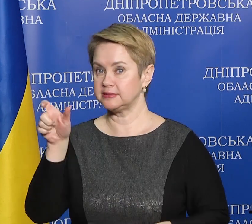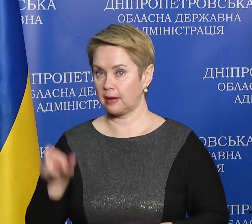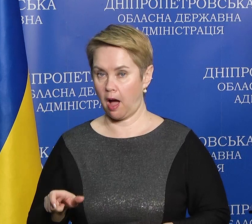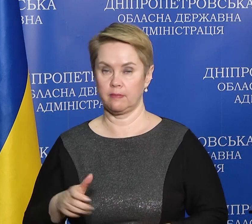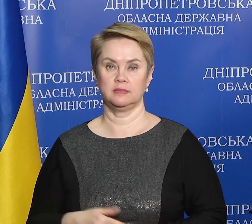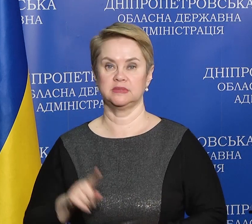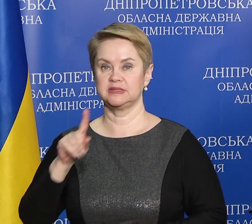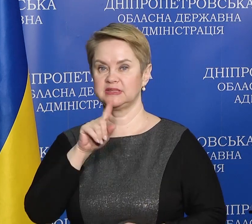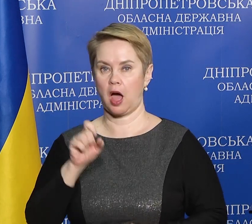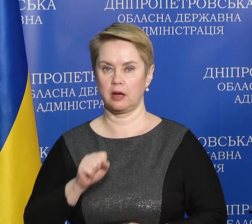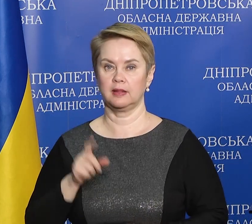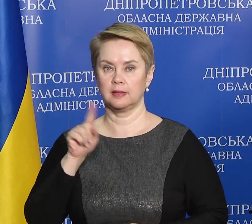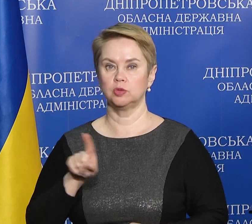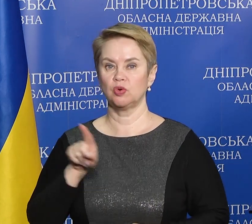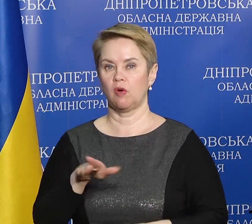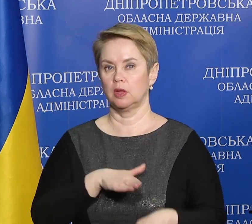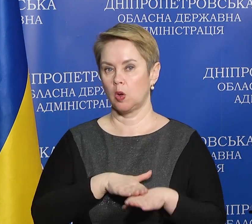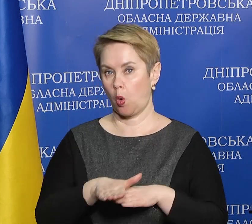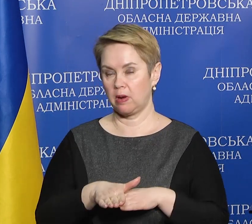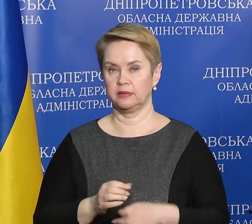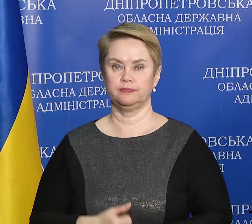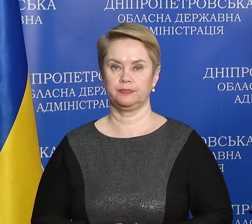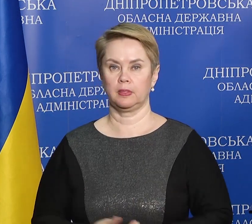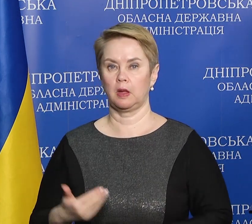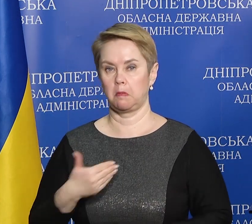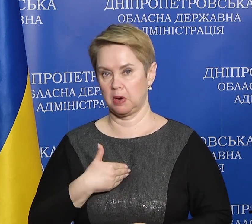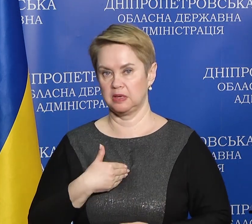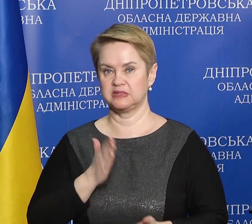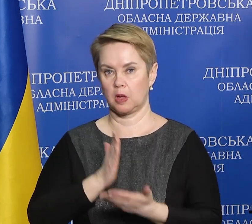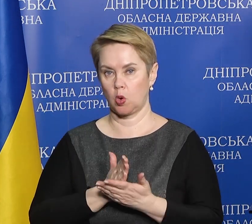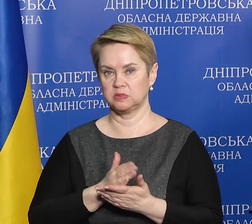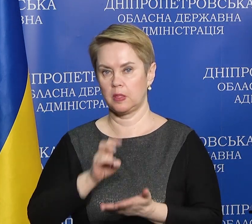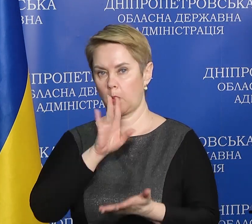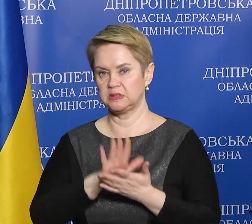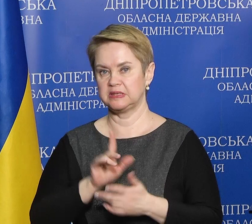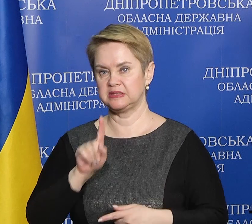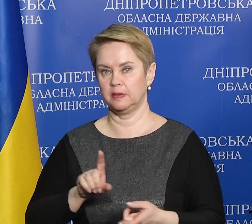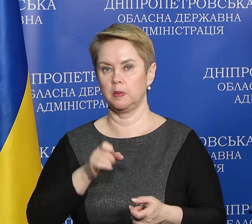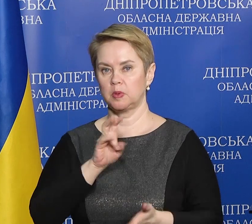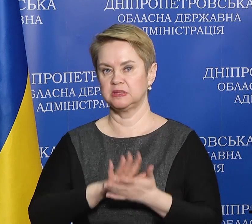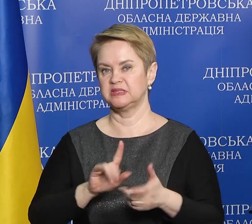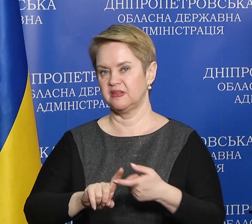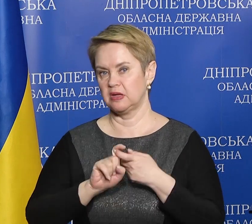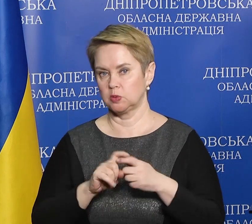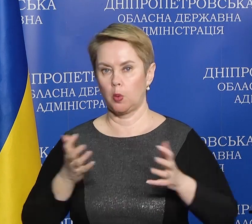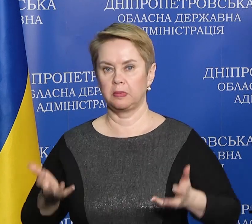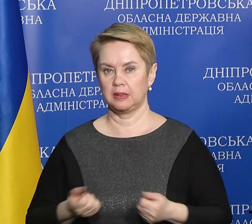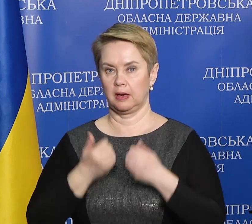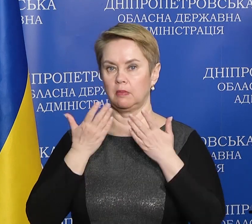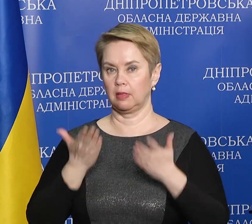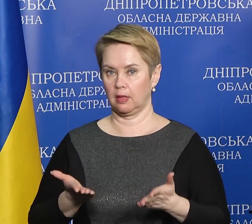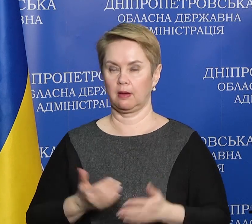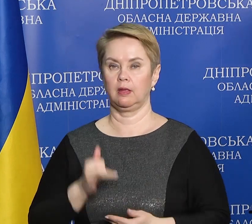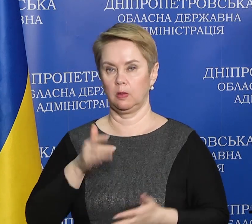за те, що вони роблять. Ми знаходимося з ними на постійному зв'язку, підтримуємо їх